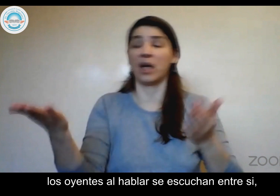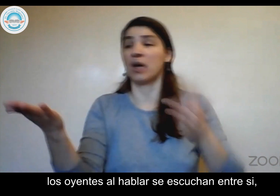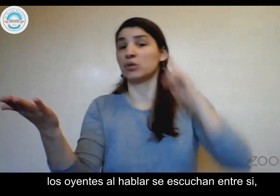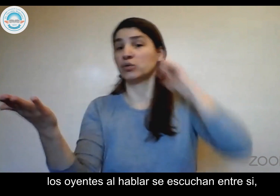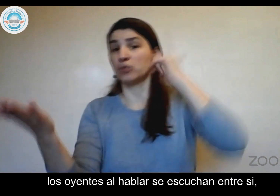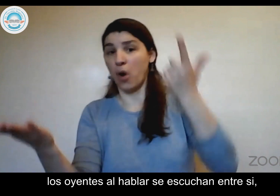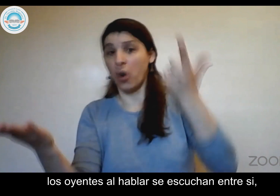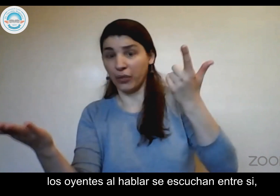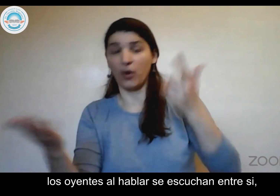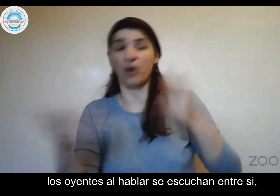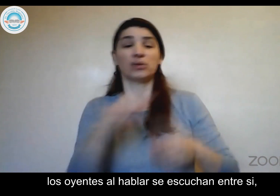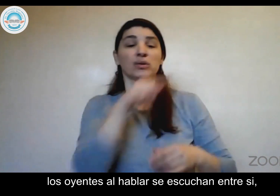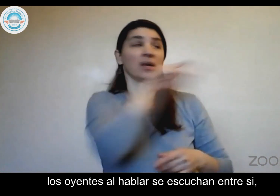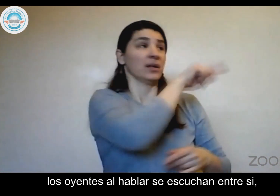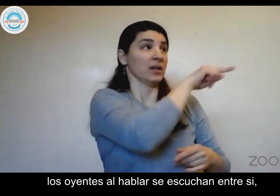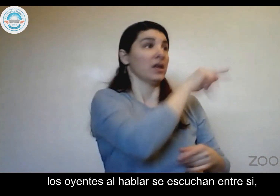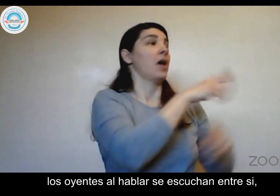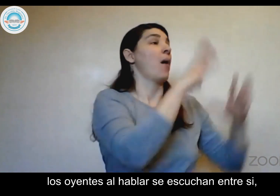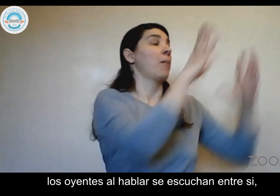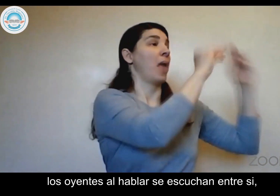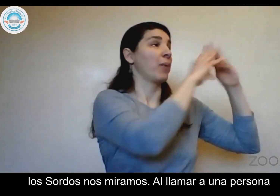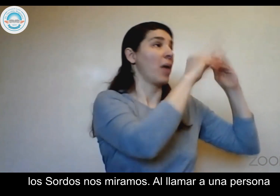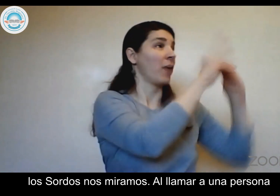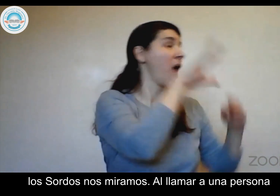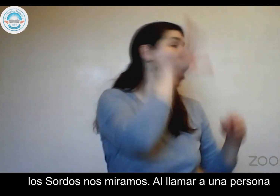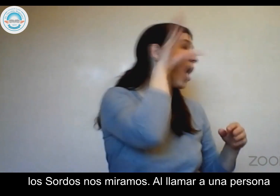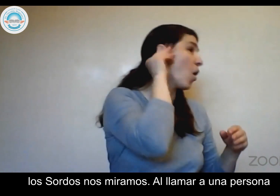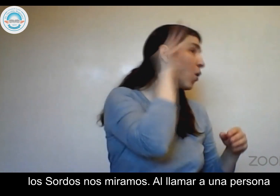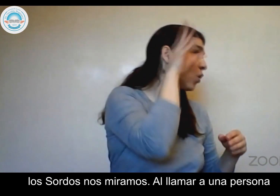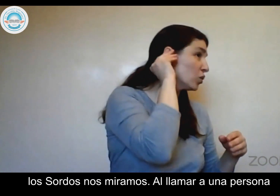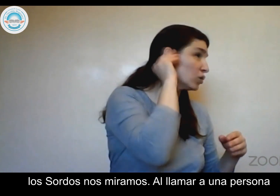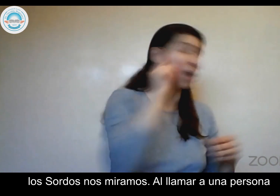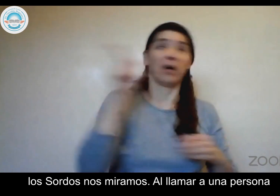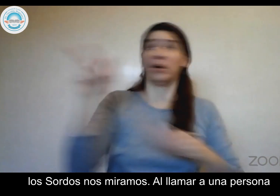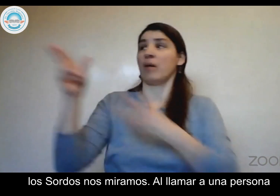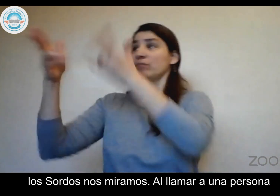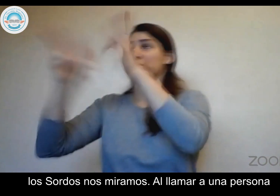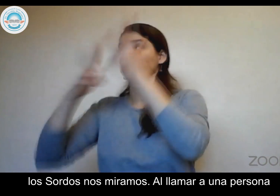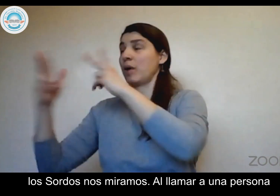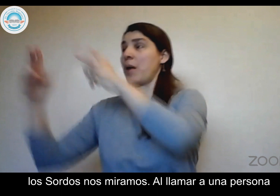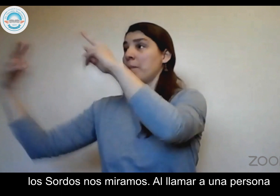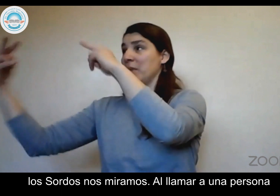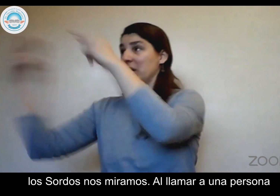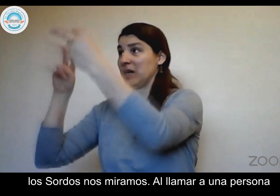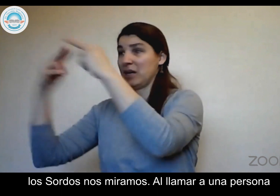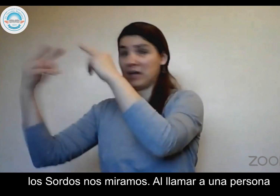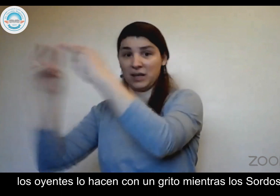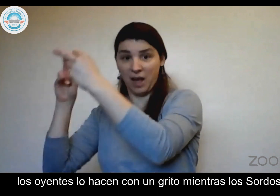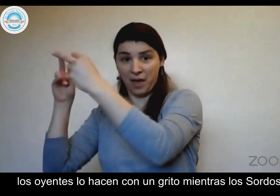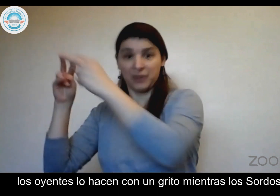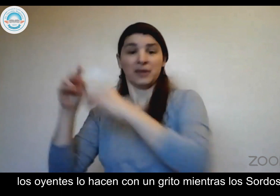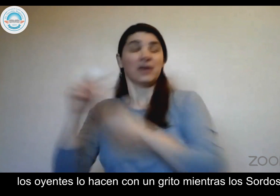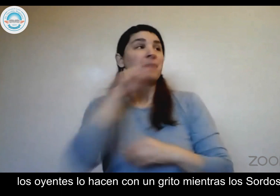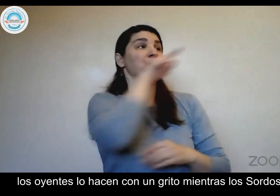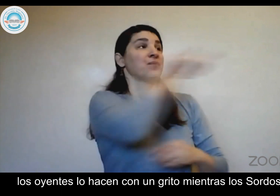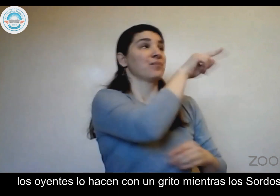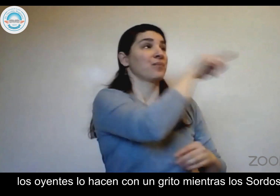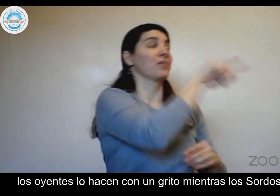oyentes al hablar se escuchan entre sí, los sordos nos miramos. Al llamar a una persona, los oyentes lo hacen con un